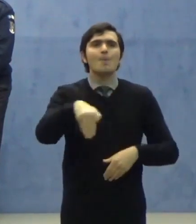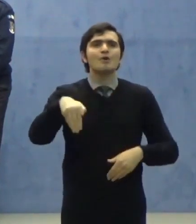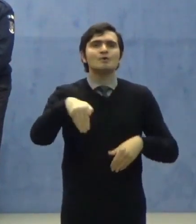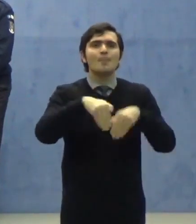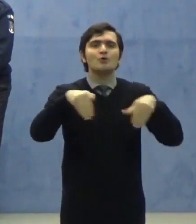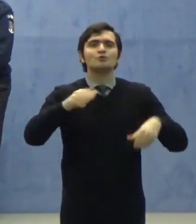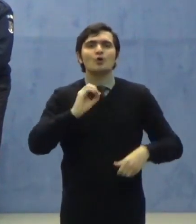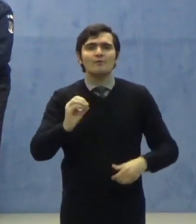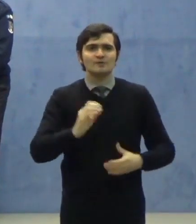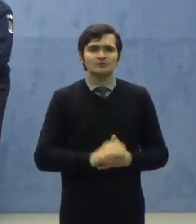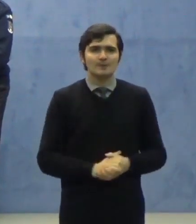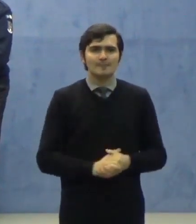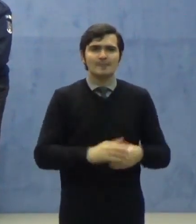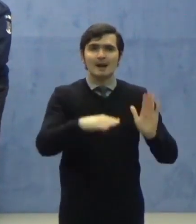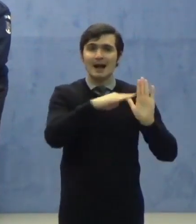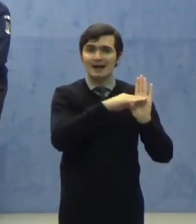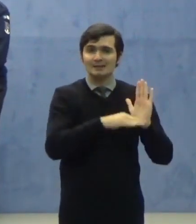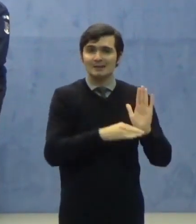Articolul 9.